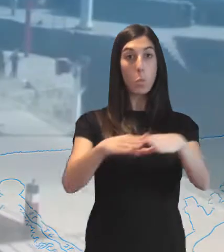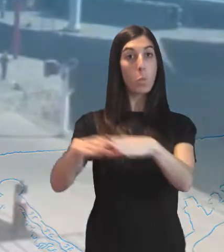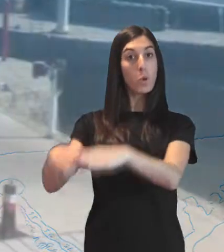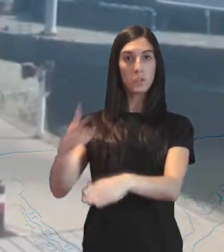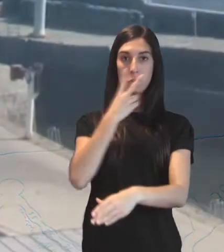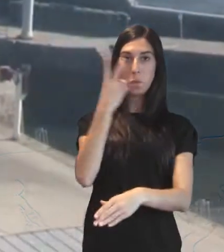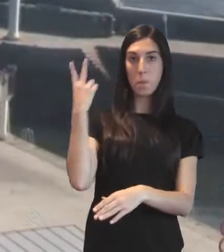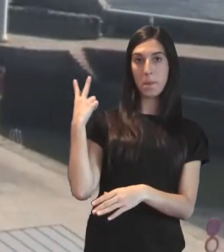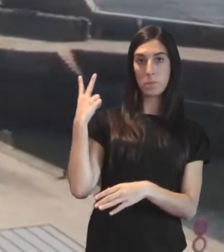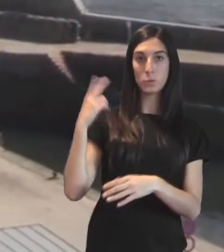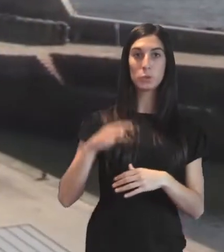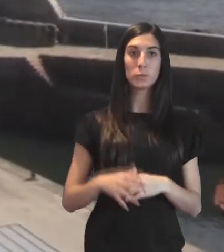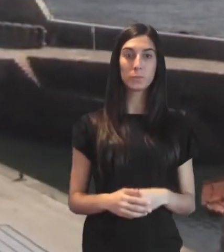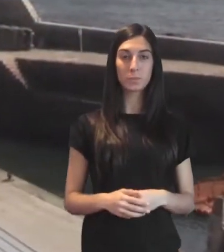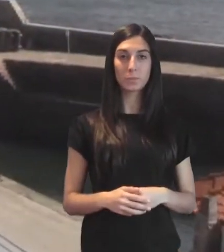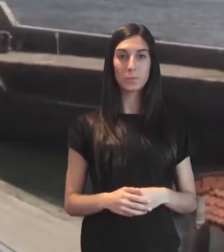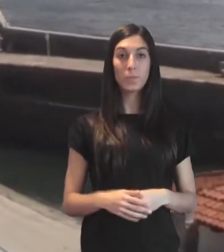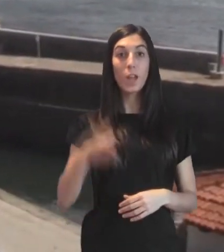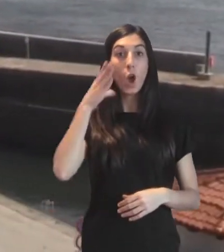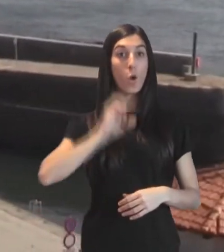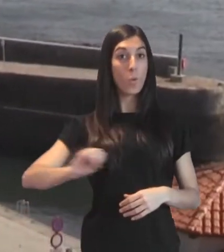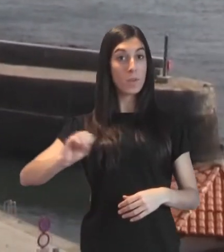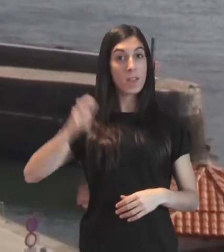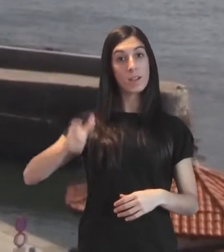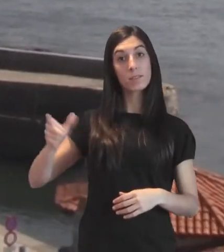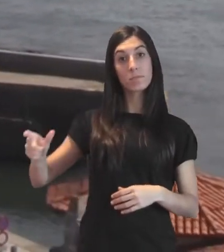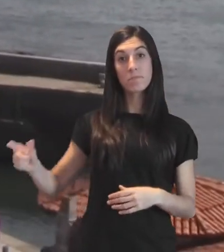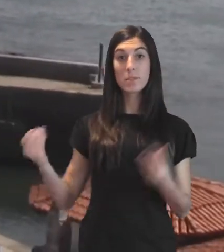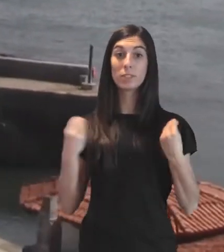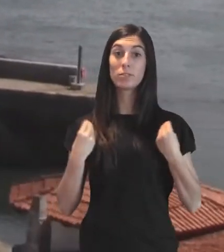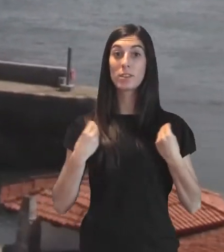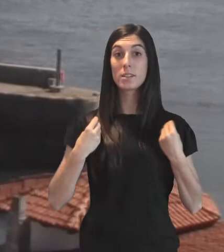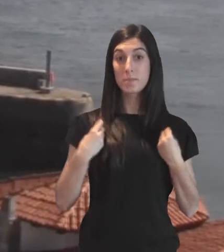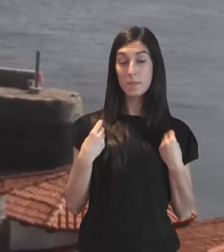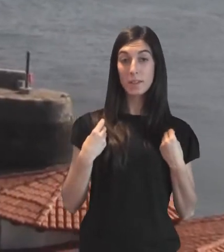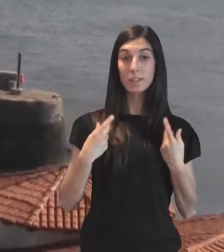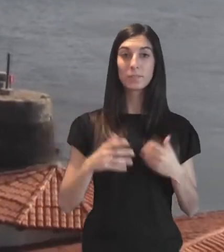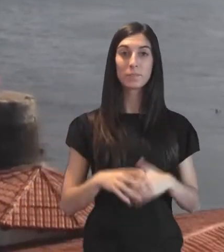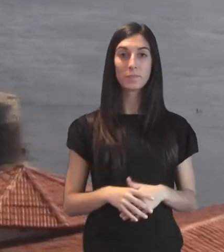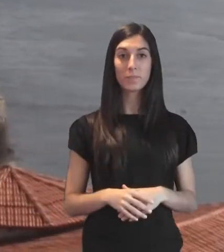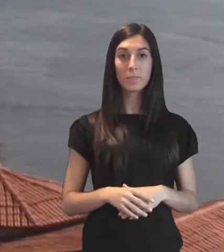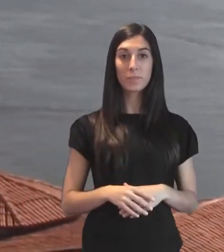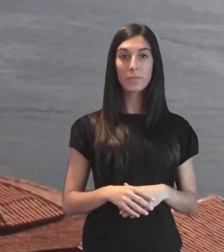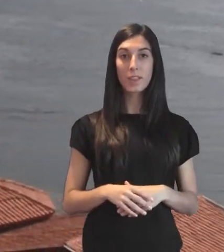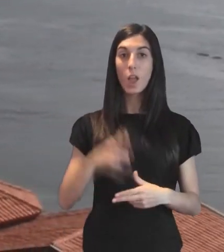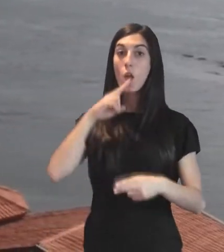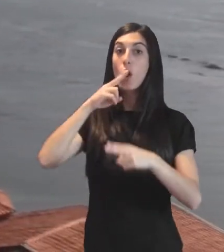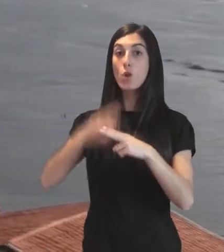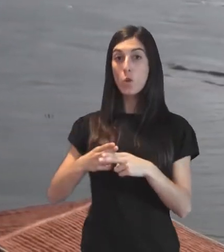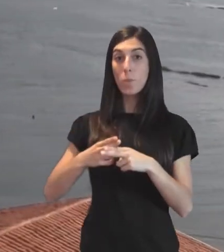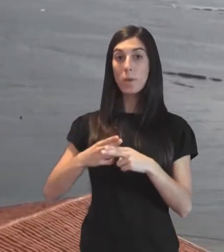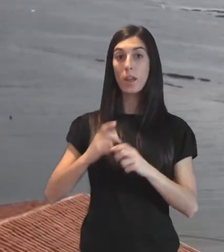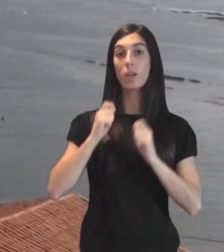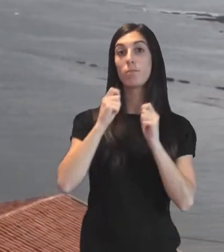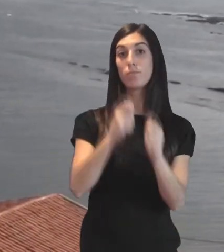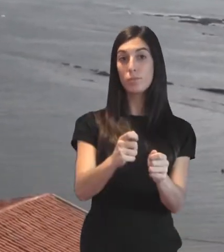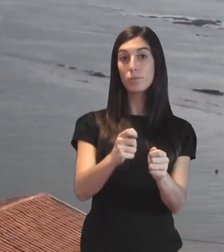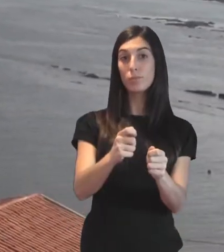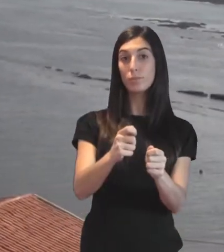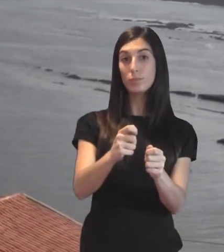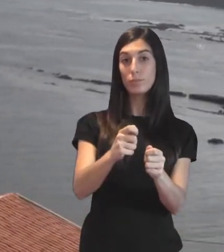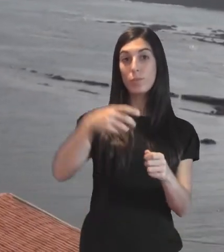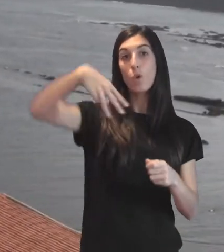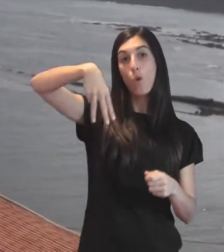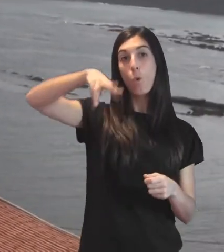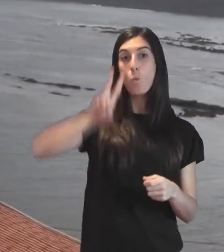El encontramos en el puerto de Comillas, conocido por los lugareños como el Muelle. Su construcción finaliza en 1716 tras más de